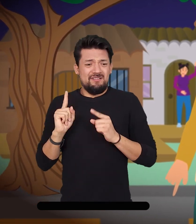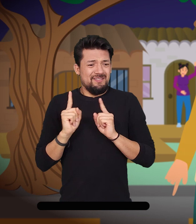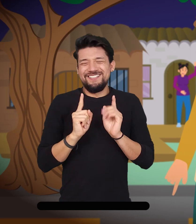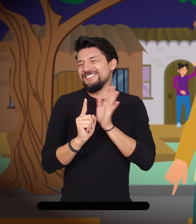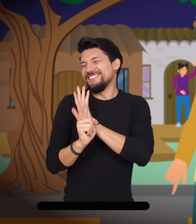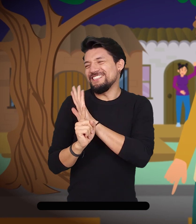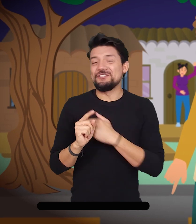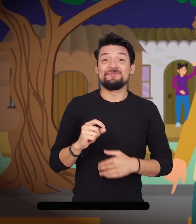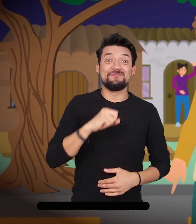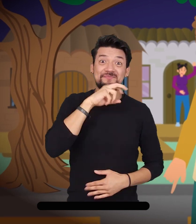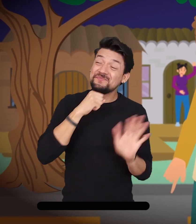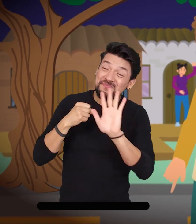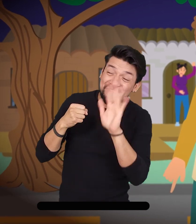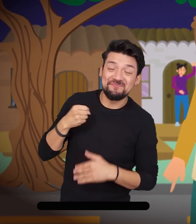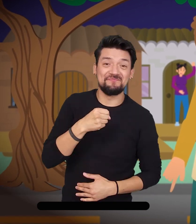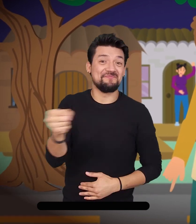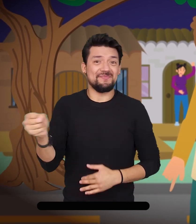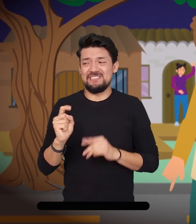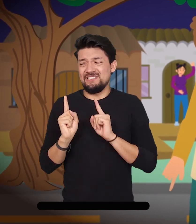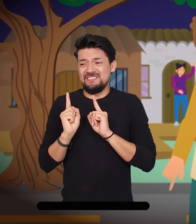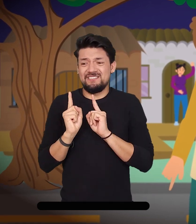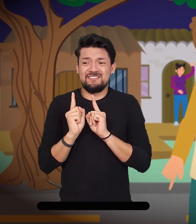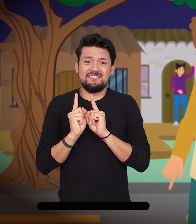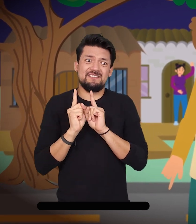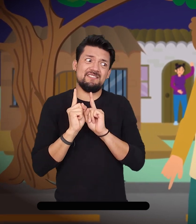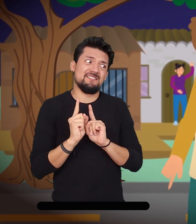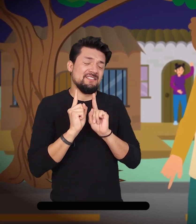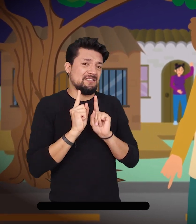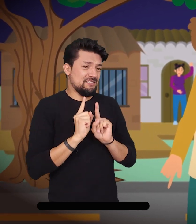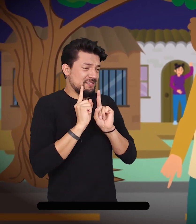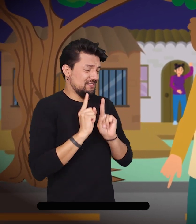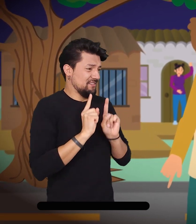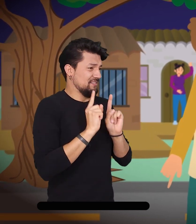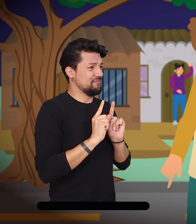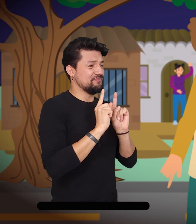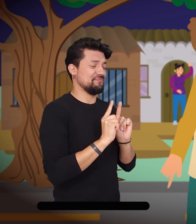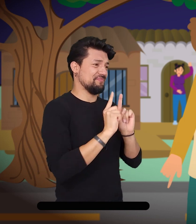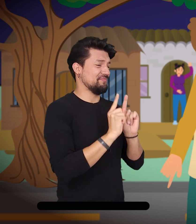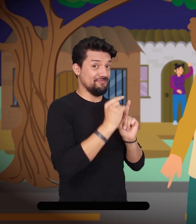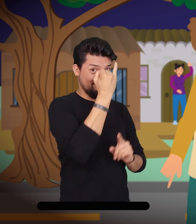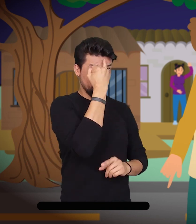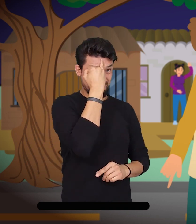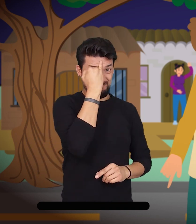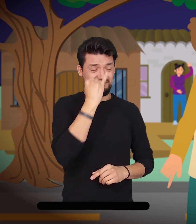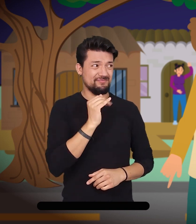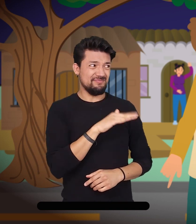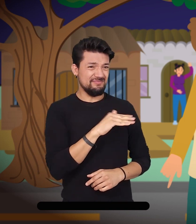había visto, y le dijo que se fueran rápido de allí. Se despidieron de Marcela y ella cerró la puerta. Ellos se fueron caminando